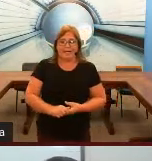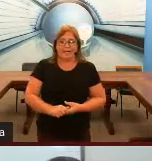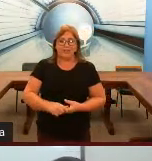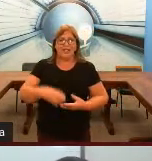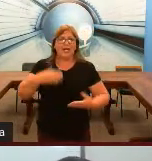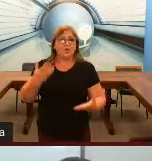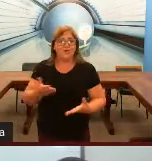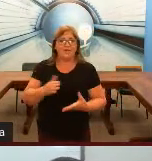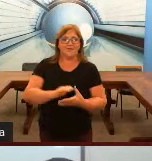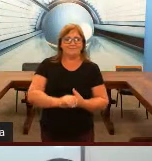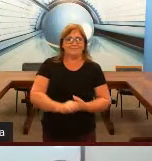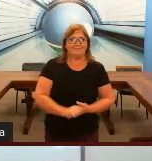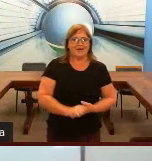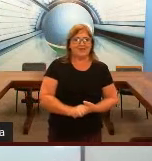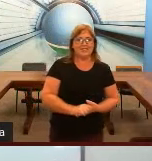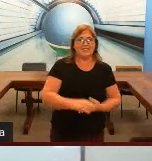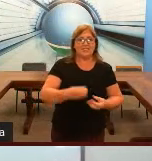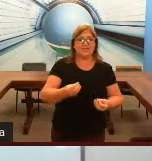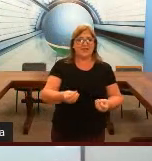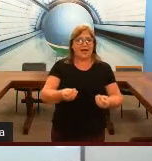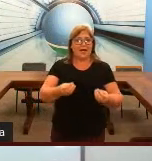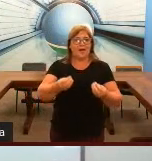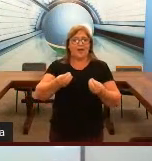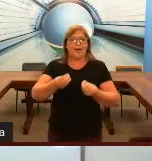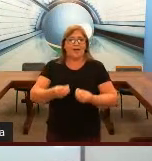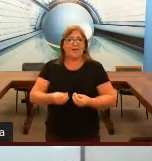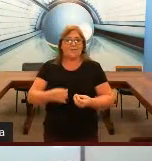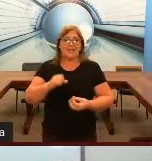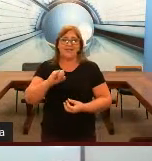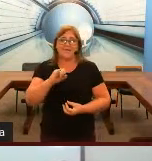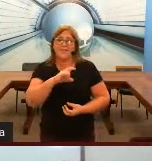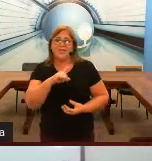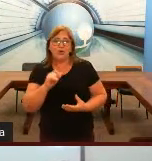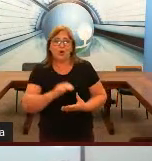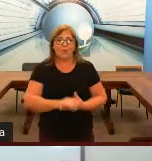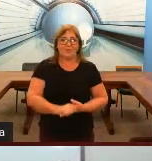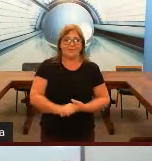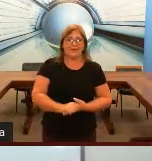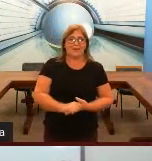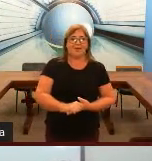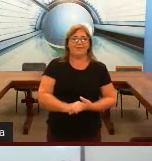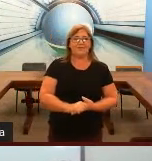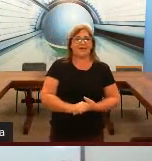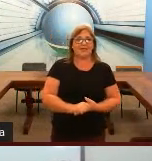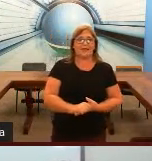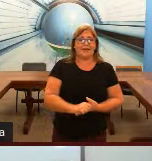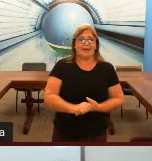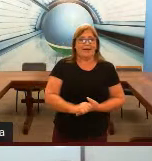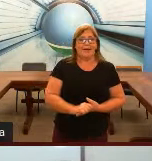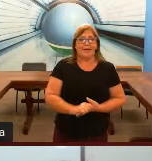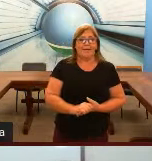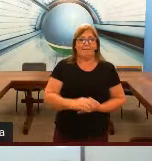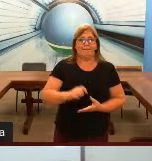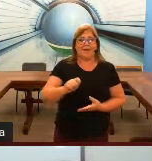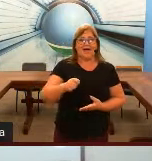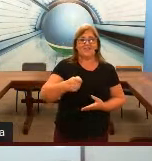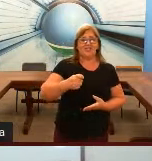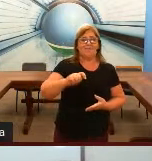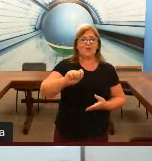tirar dúvida, para você se identificar para escrever seu nome, para você às vezes de repente